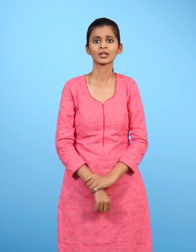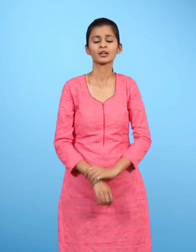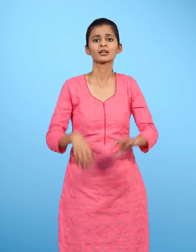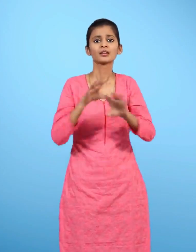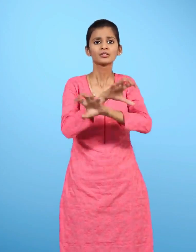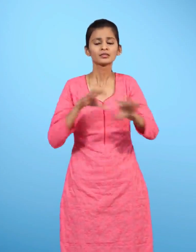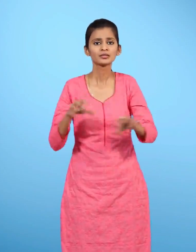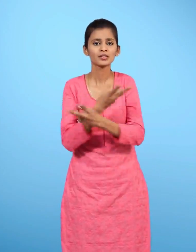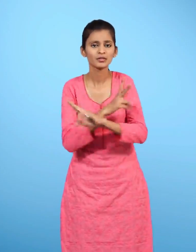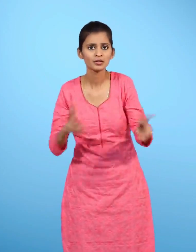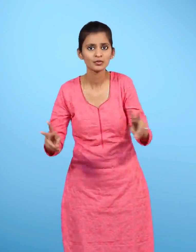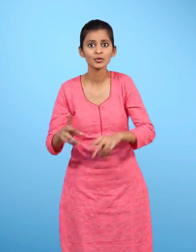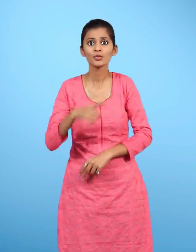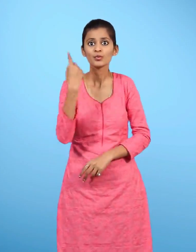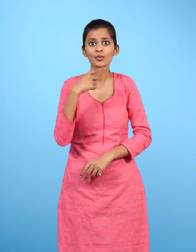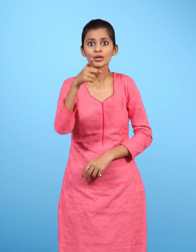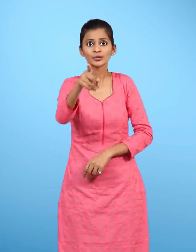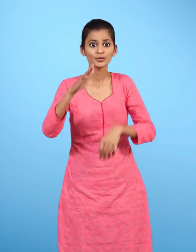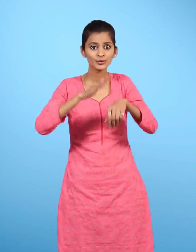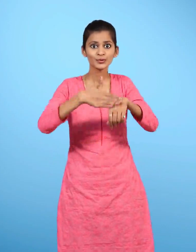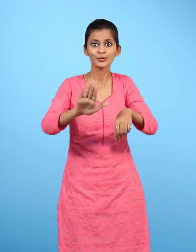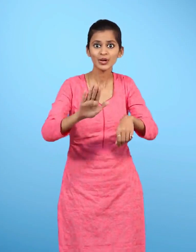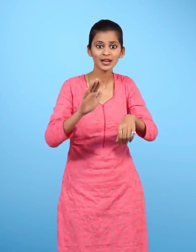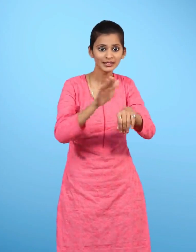ऐसे जानवर जिन्हें तुमने चूआ है